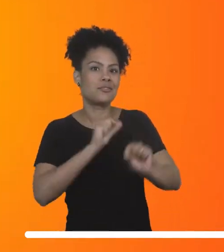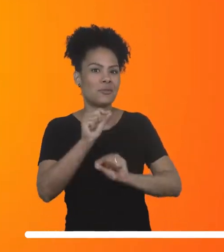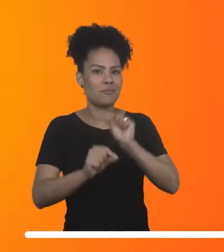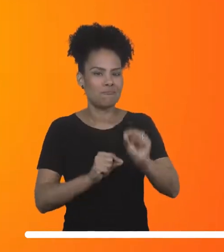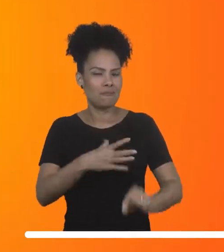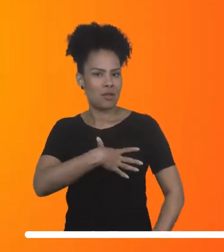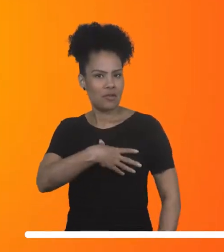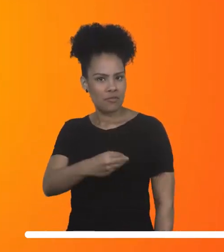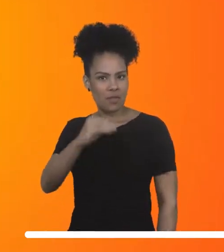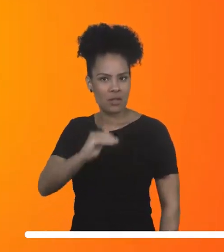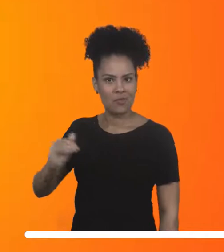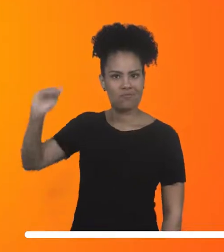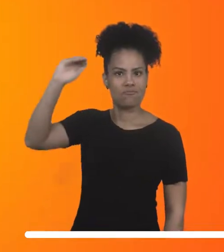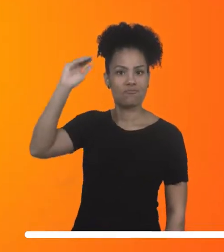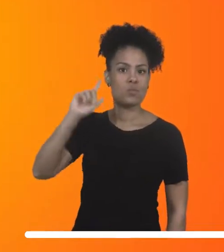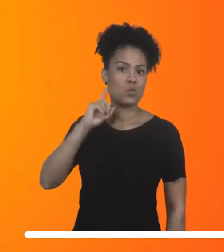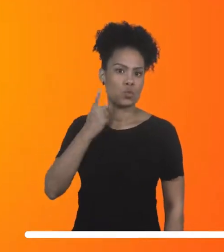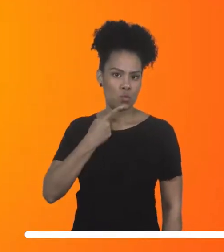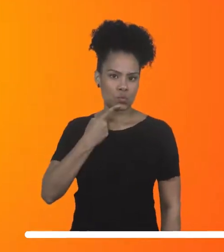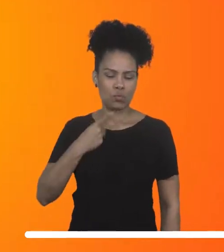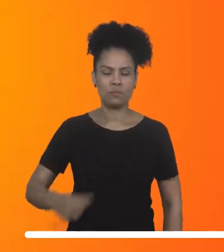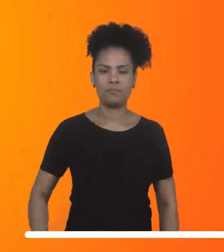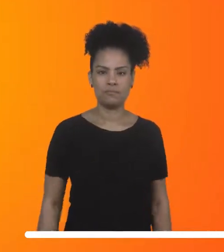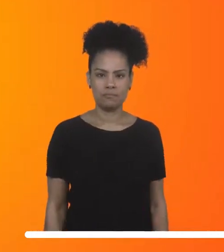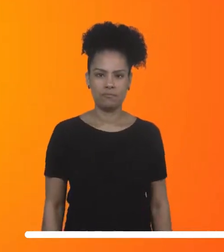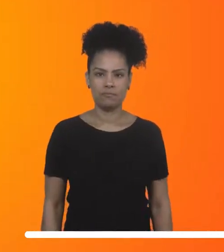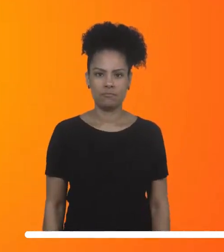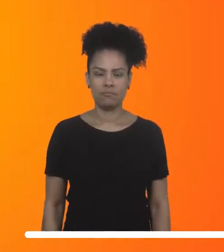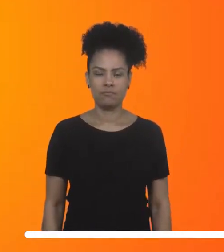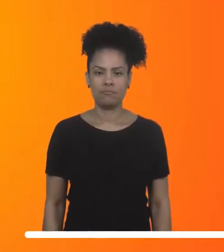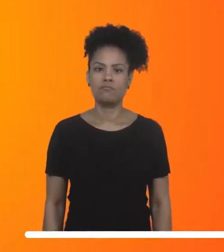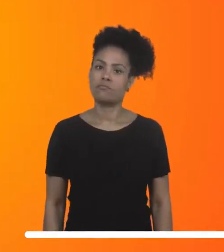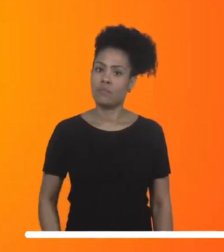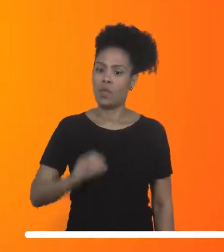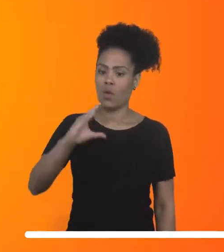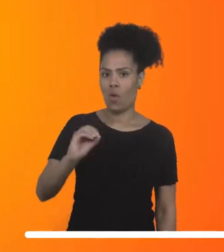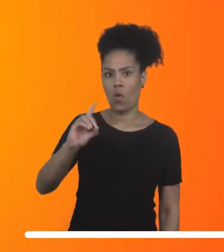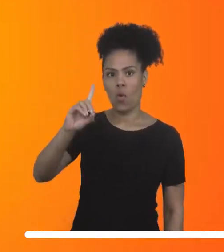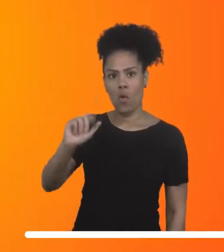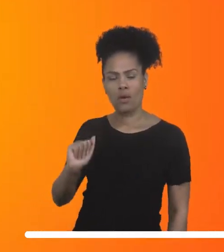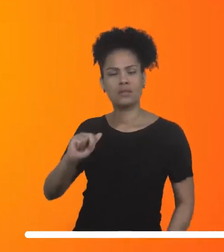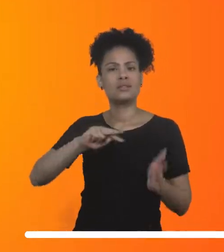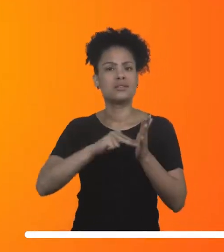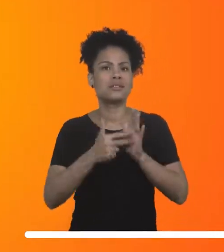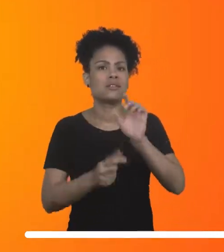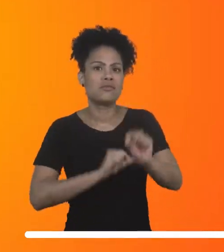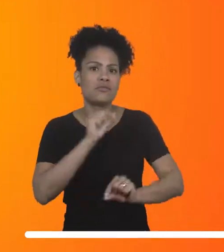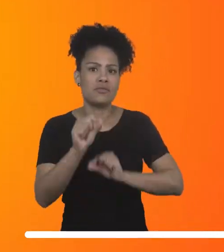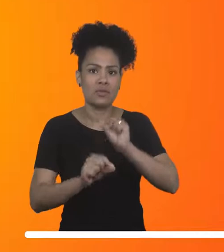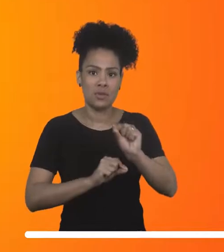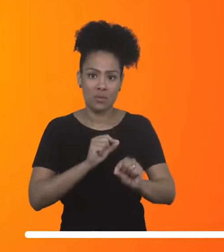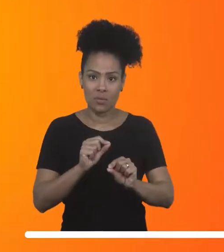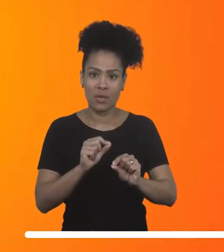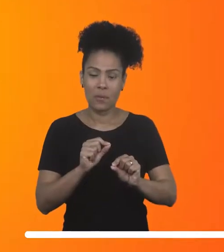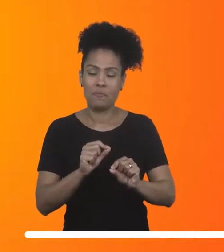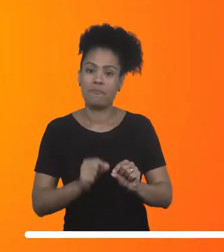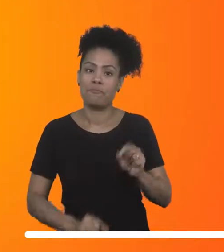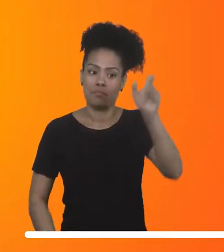de adultos surdos. Como o próprio nome sugere, trata-se de pessoas ouvintes que são filhas